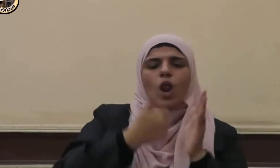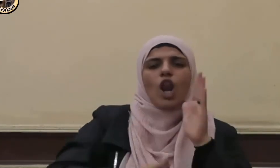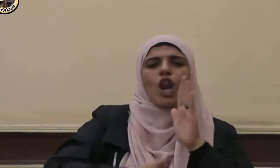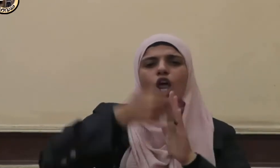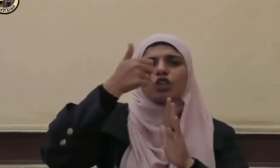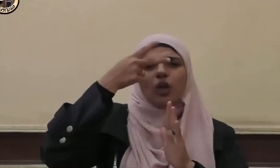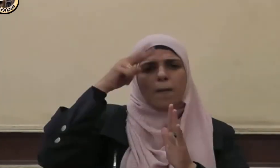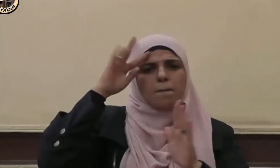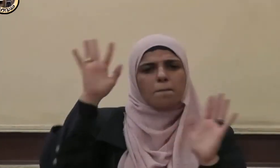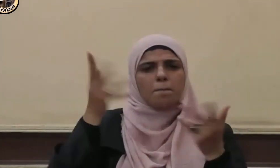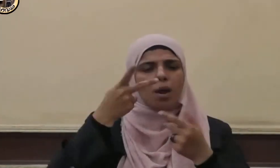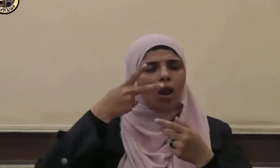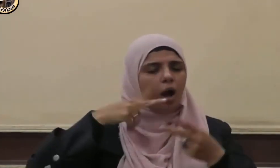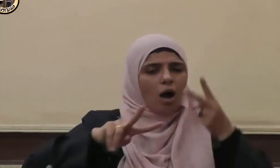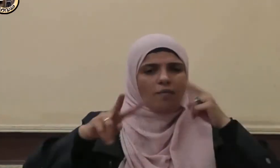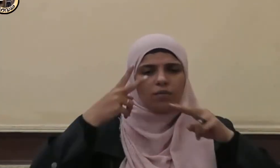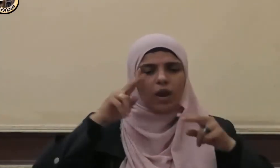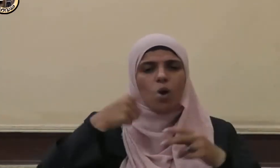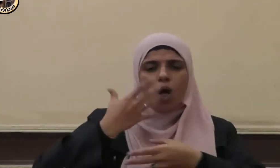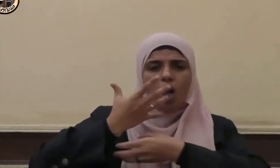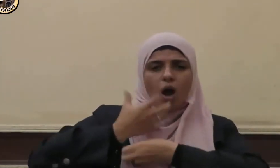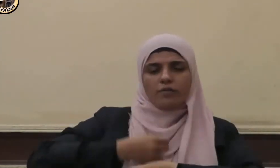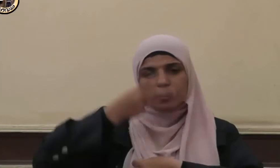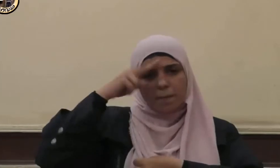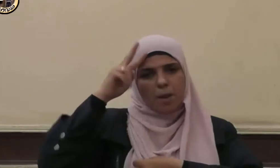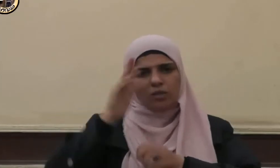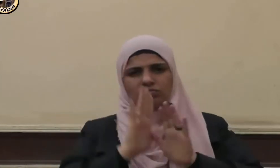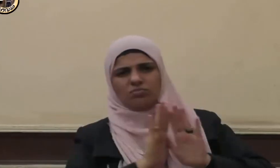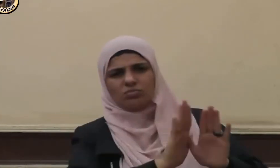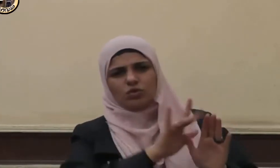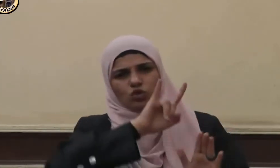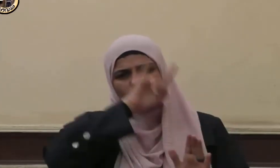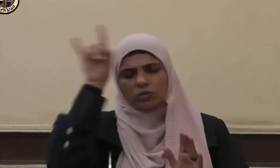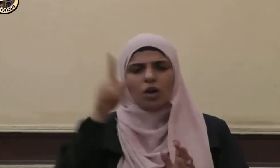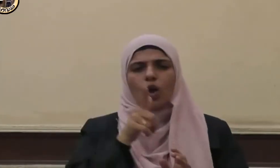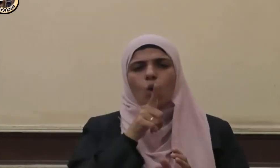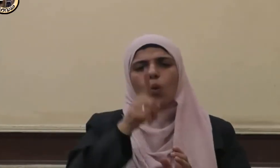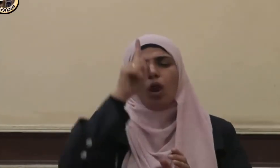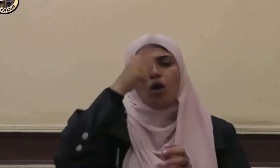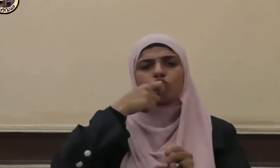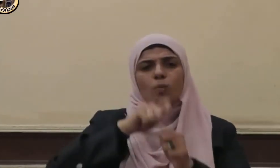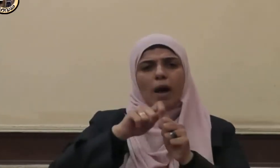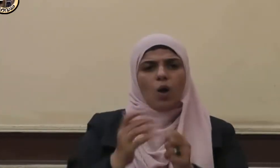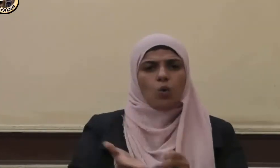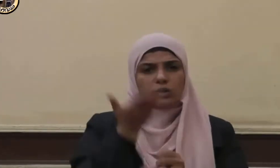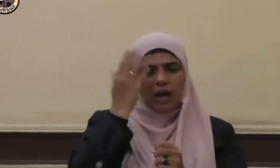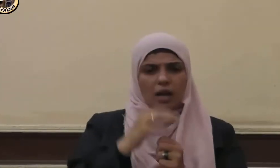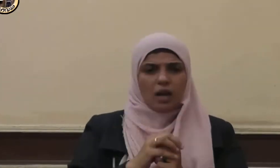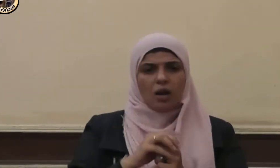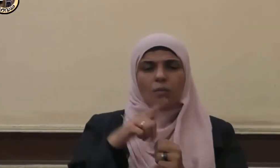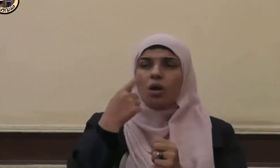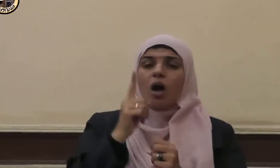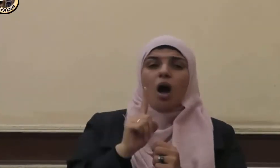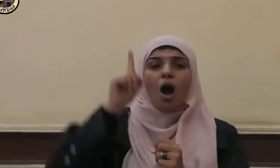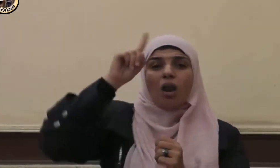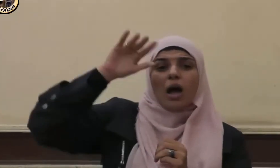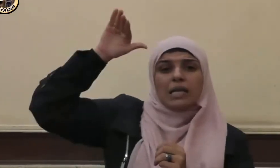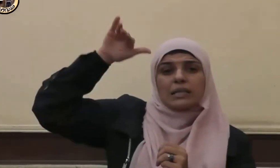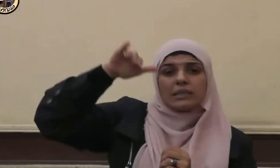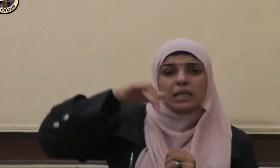الغفلة وحفزا من الشيطان يقول الحق سبحانا الله نزل أحسن الحديث